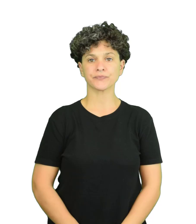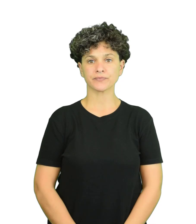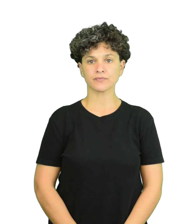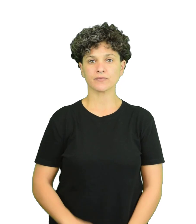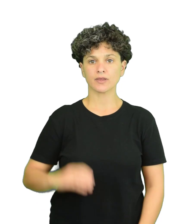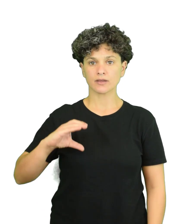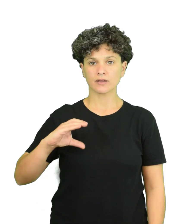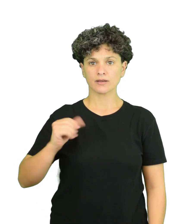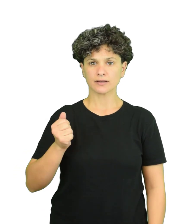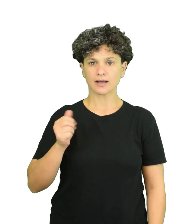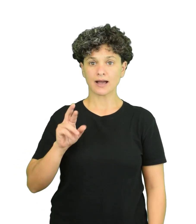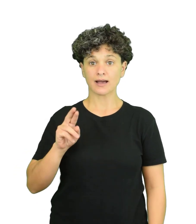Carga parcial